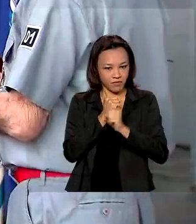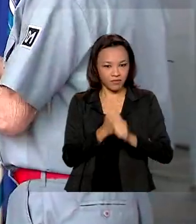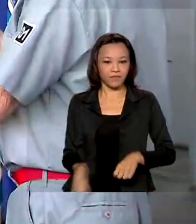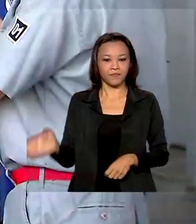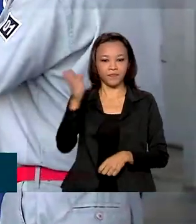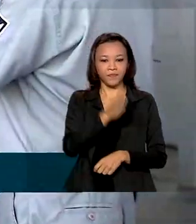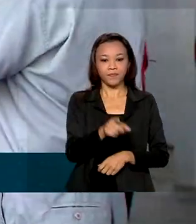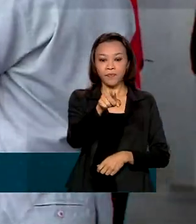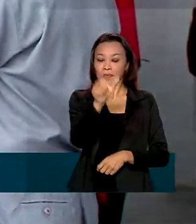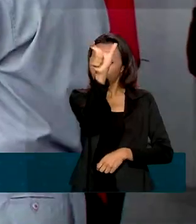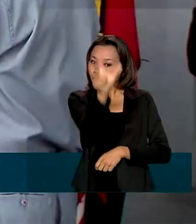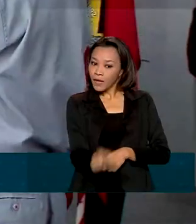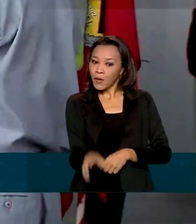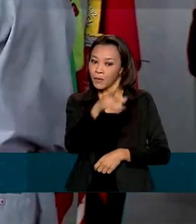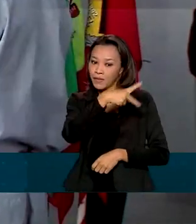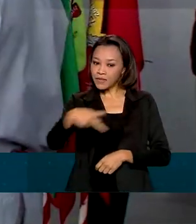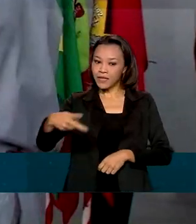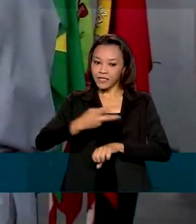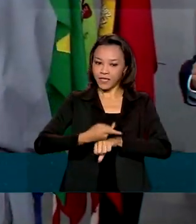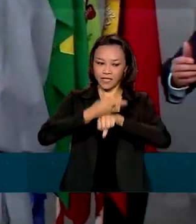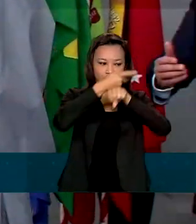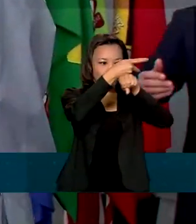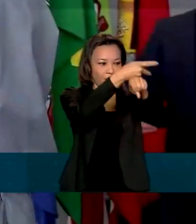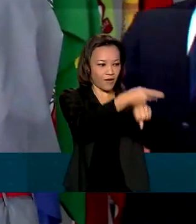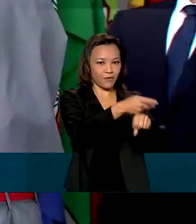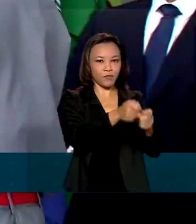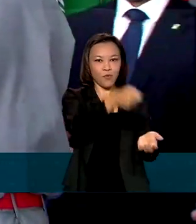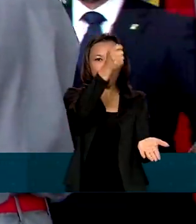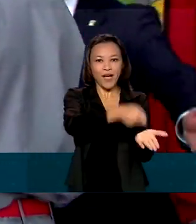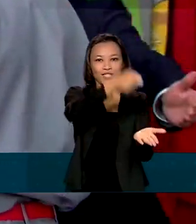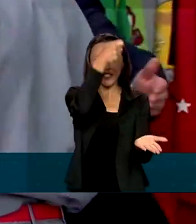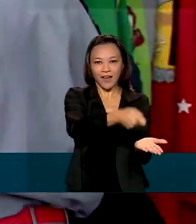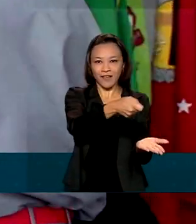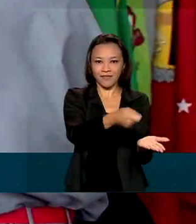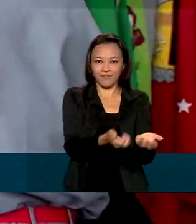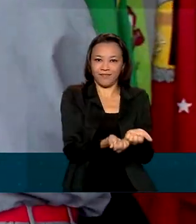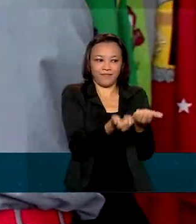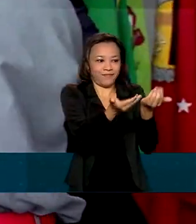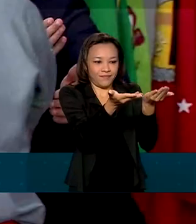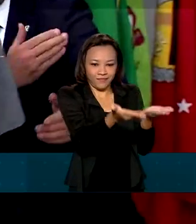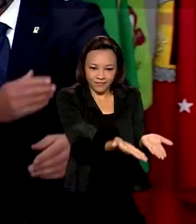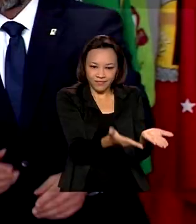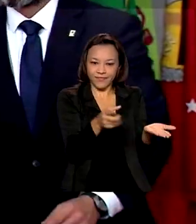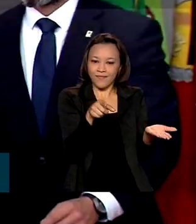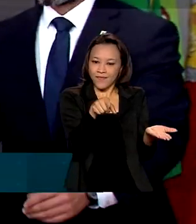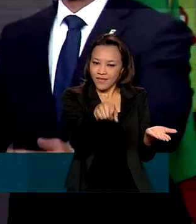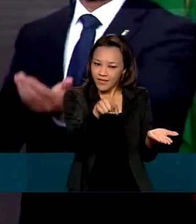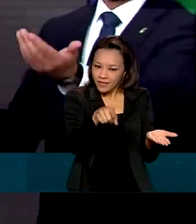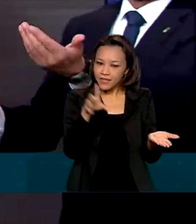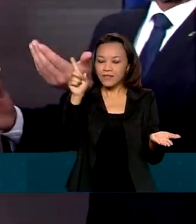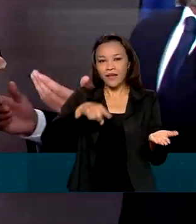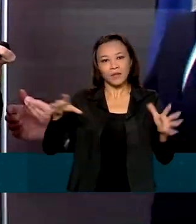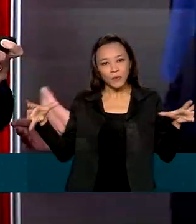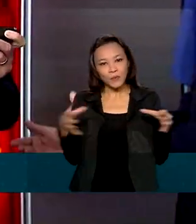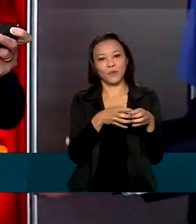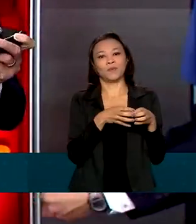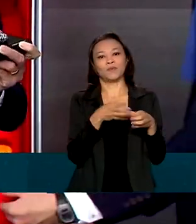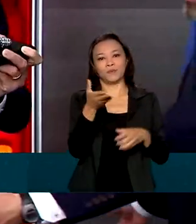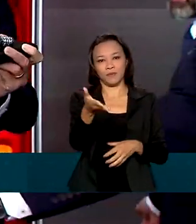Bolsonaro recebeu a Ordem da Machadinha dos Bombeiros Voluntários de Joinville, a comenda máxima da corporação.